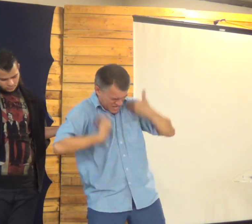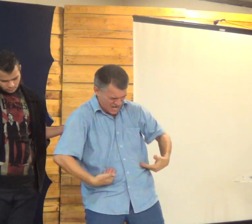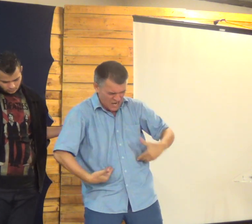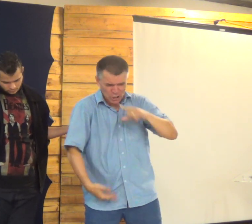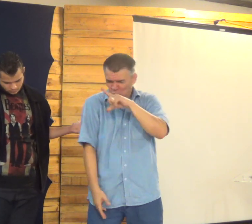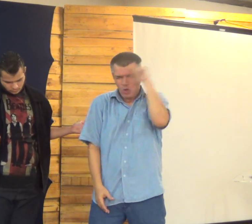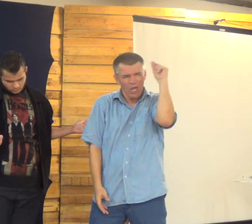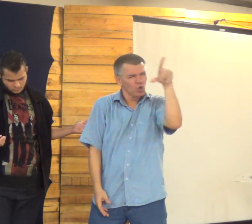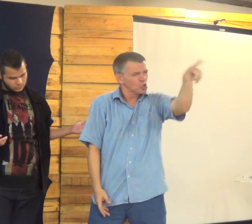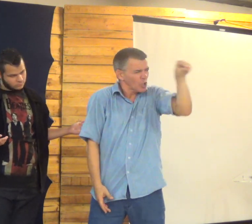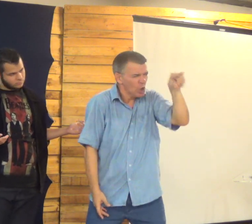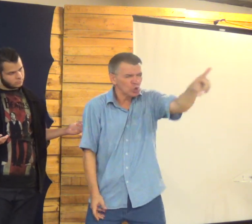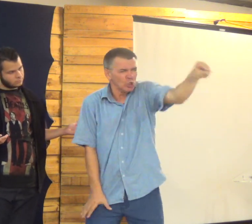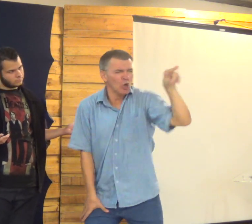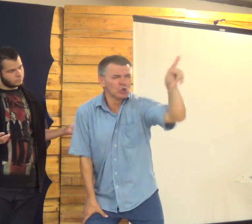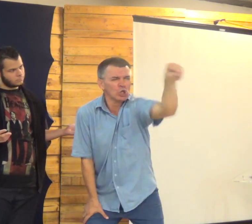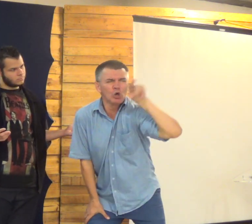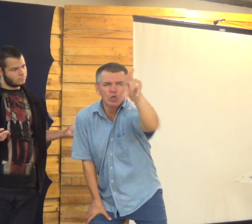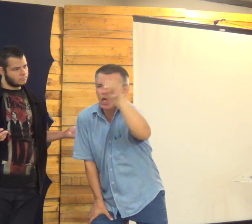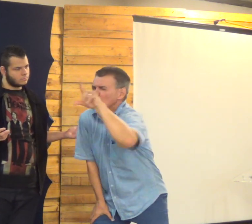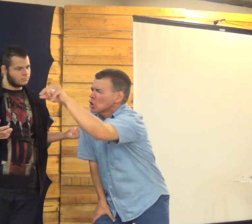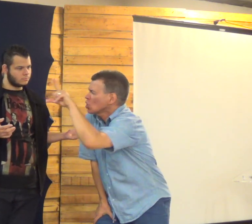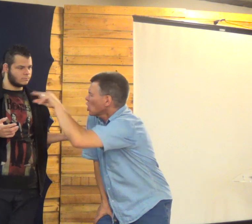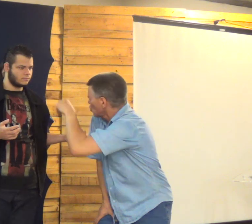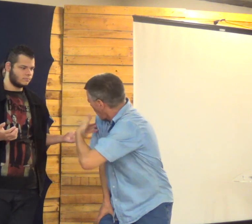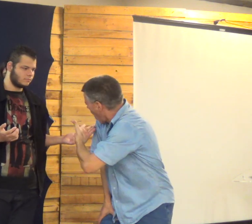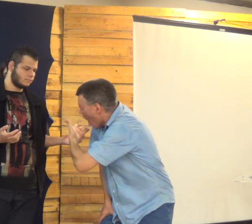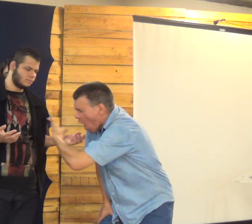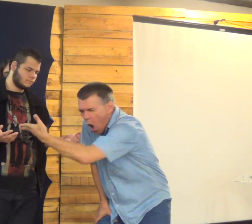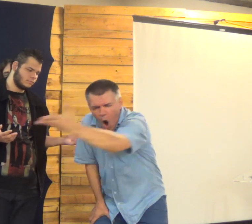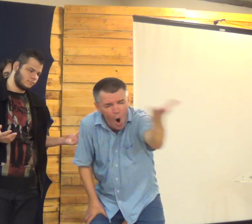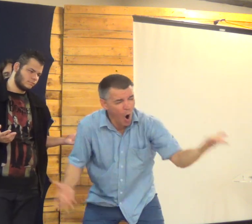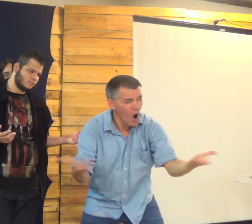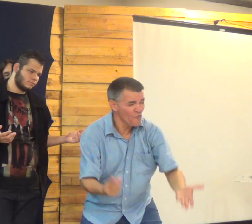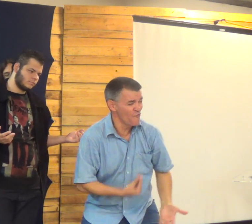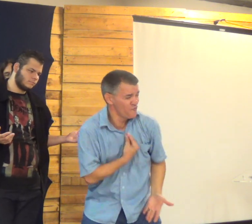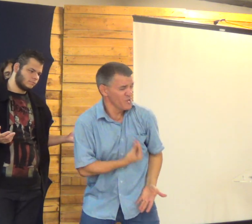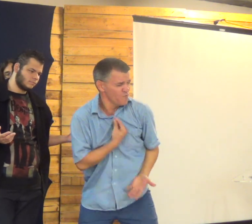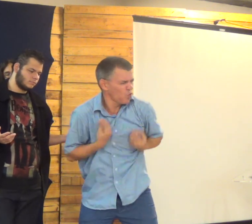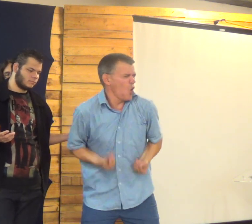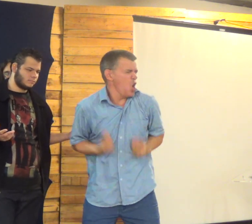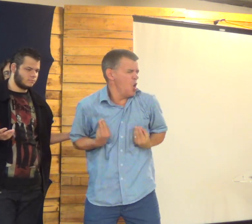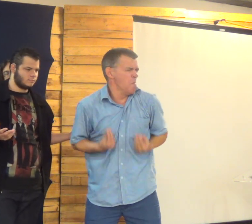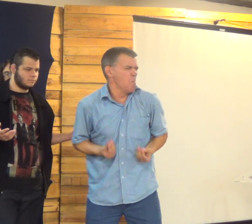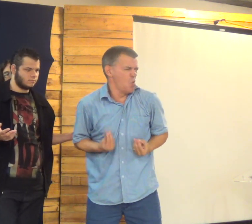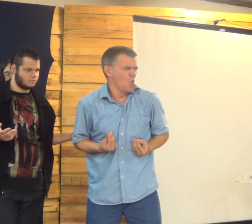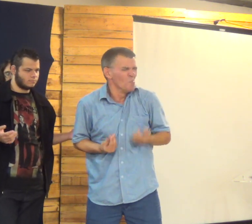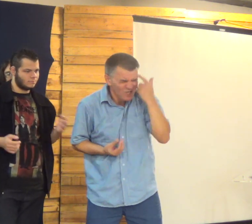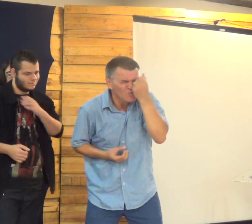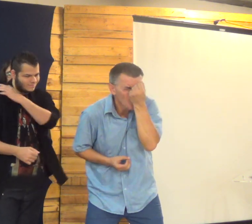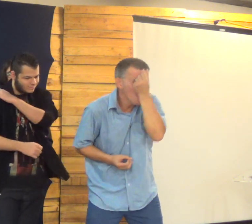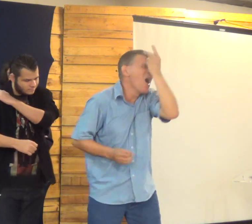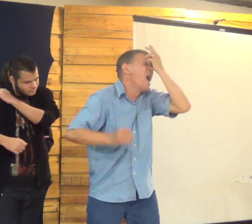E Deus me escolheu para estar aqui Deus escolhe as pessoas O Senhor tem escolhido cada um de nós que está aqui Nós estamos vivos Bem vivos